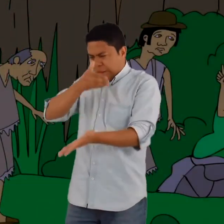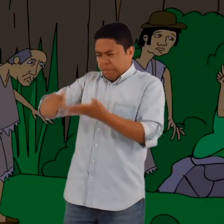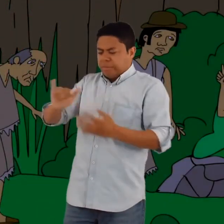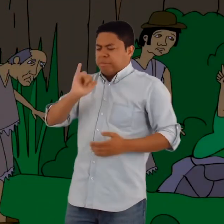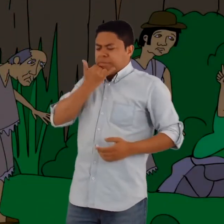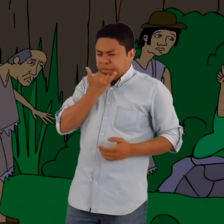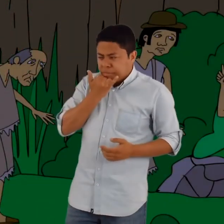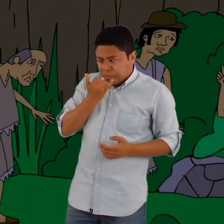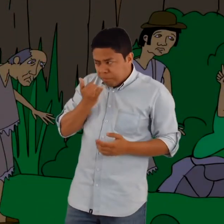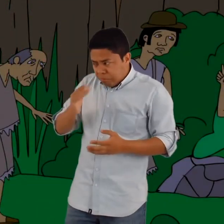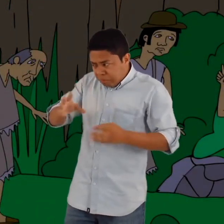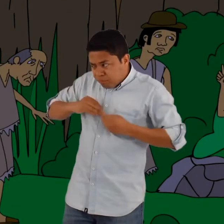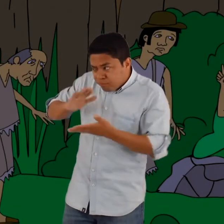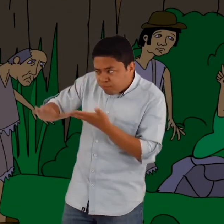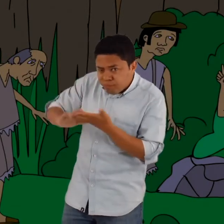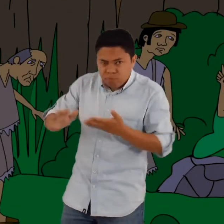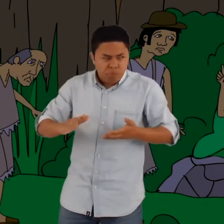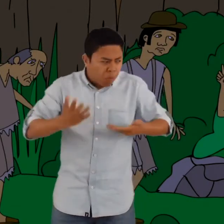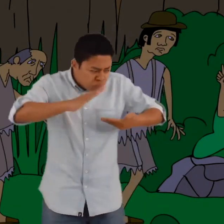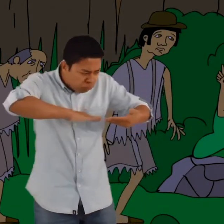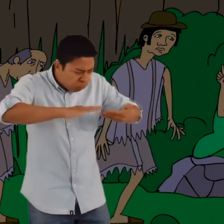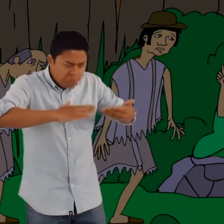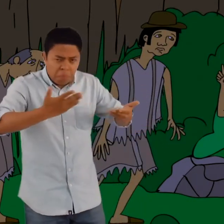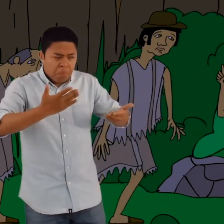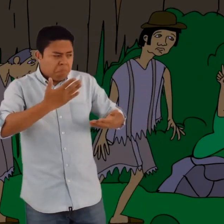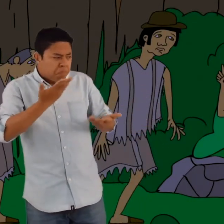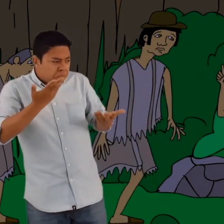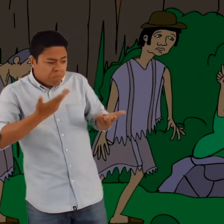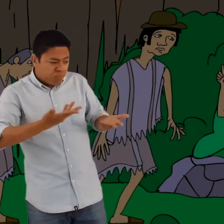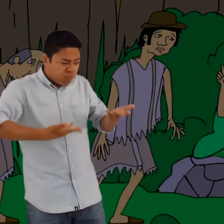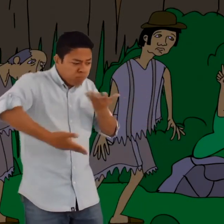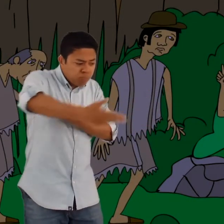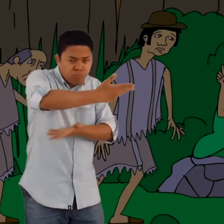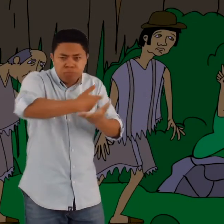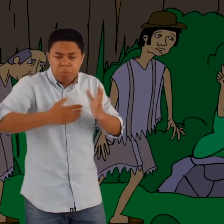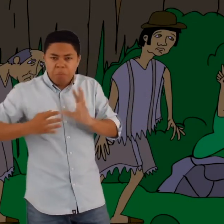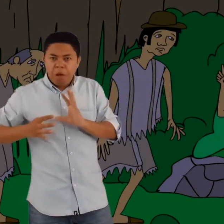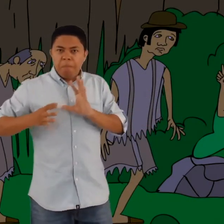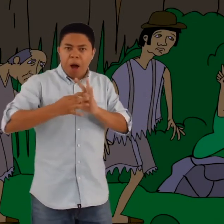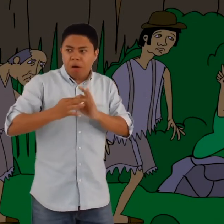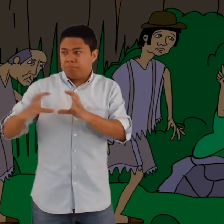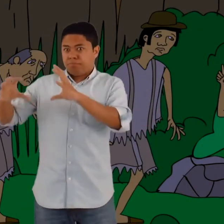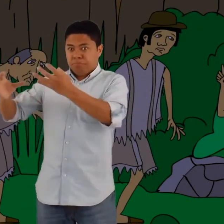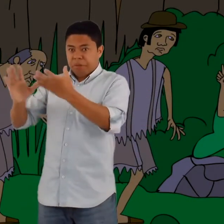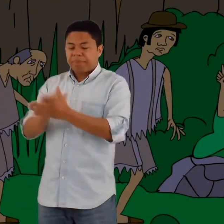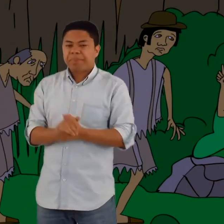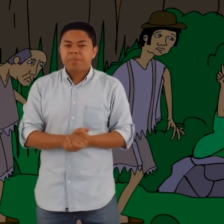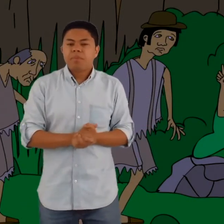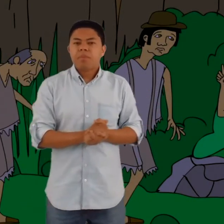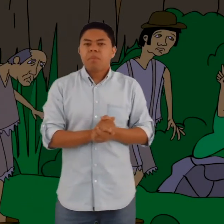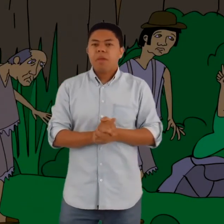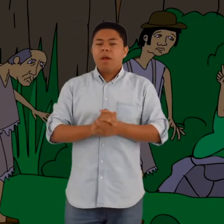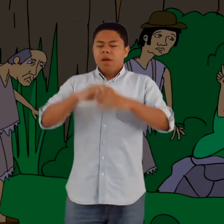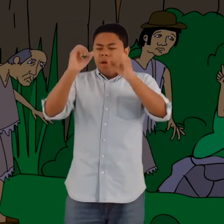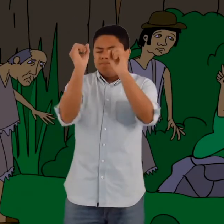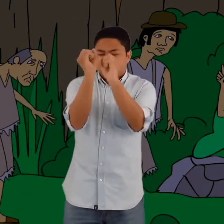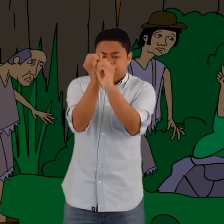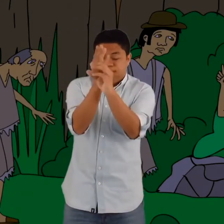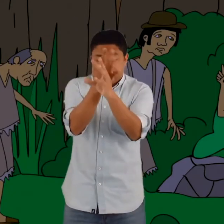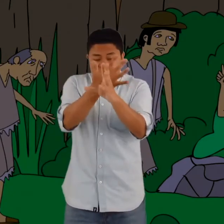expulsado. Les pedimos perdón. Está bien, sean bienvenidos, respondieron los ancianos. Al otro día, uno de los jefes despertó